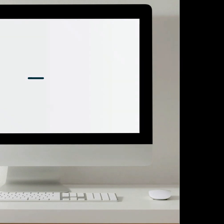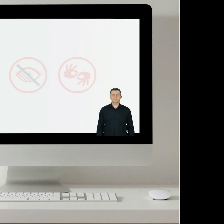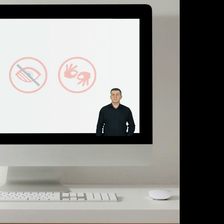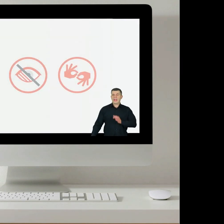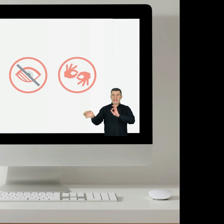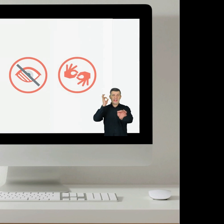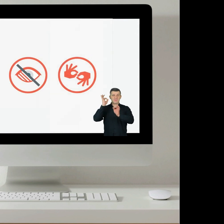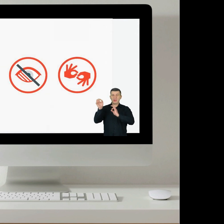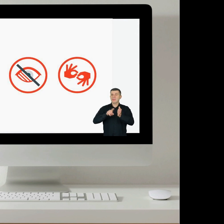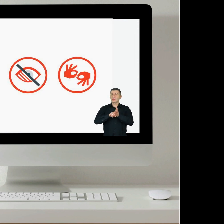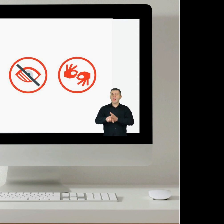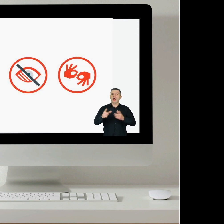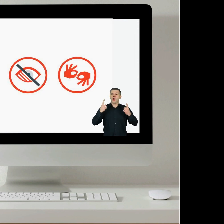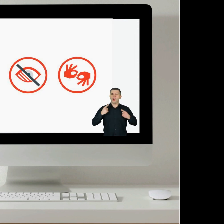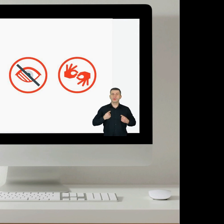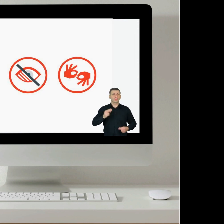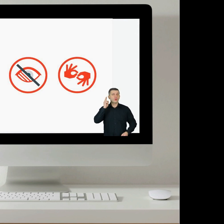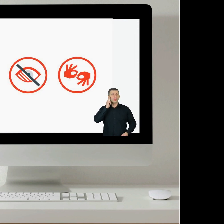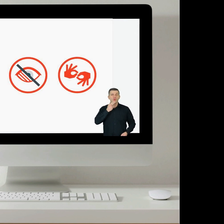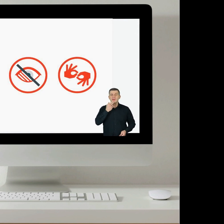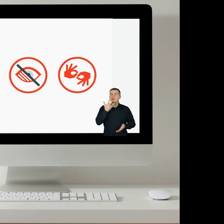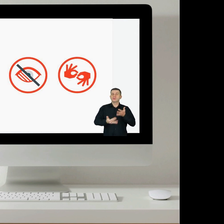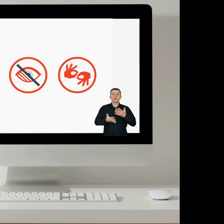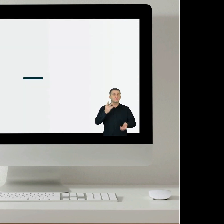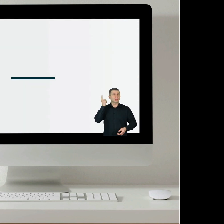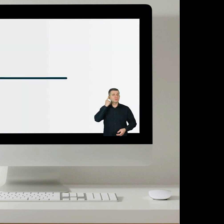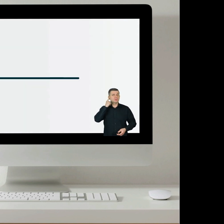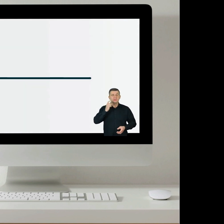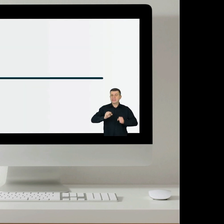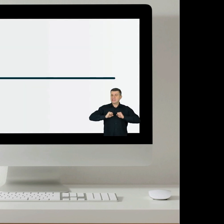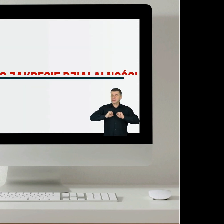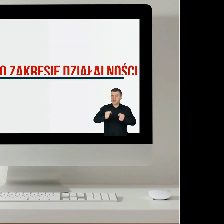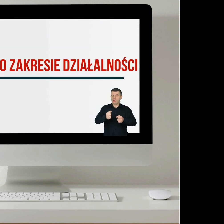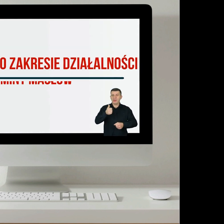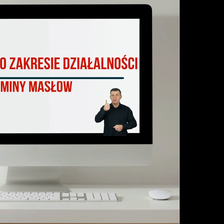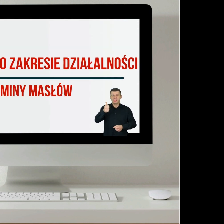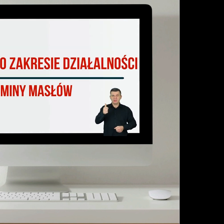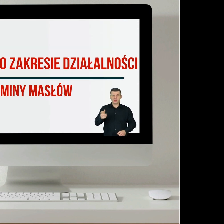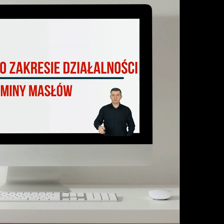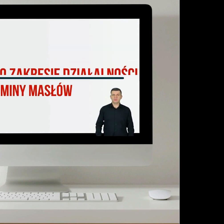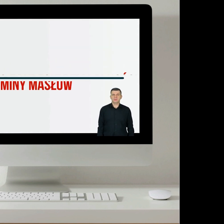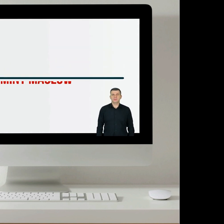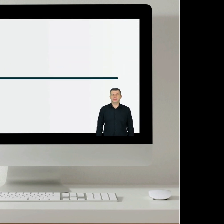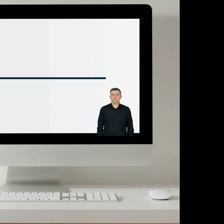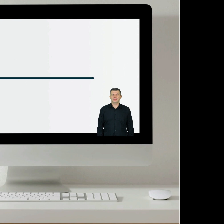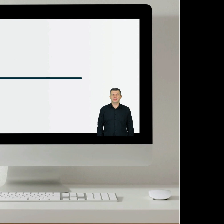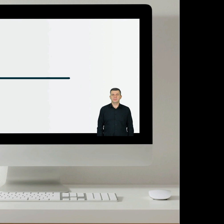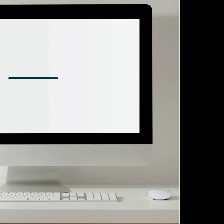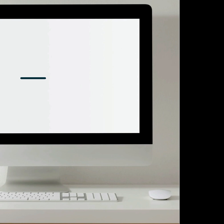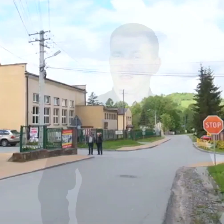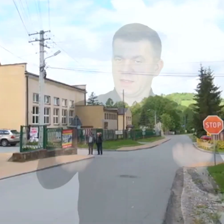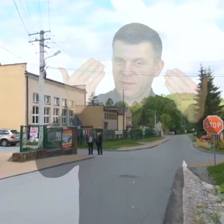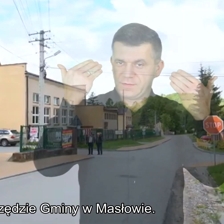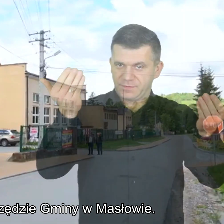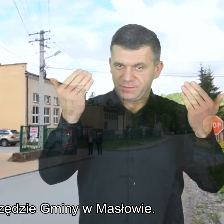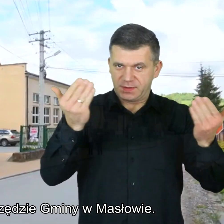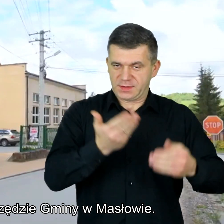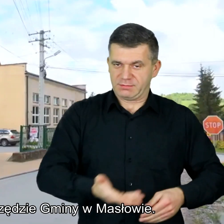Informacja dla osób głuchych i słabosłyszących o działalności jednostki Witamy Państwa w